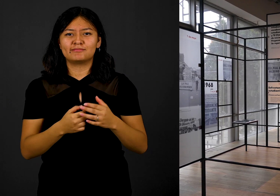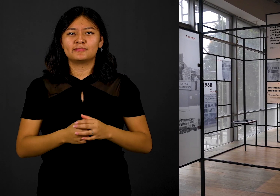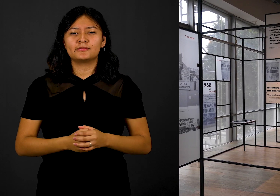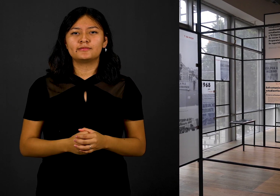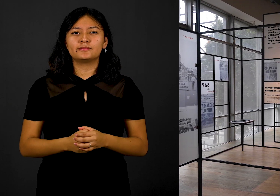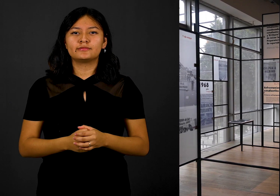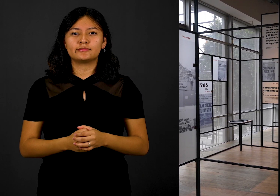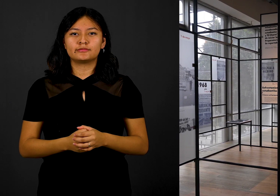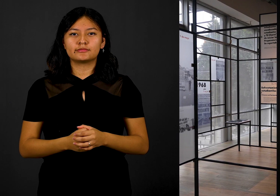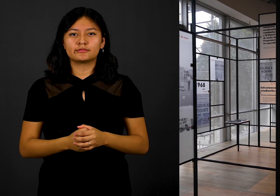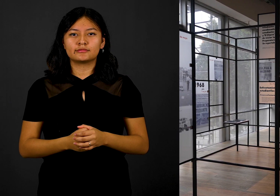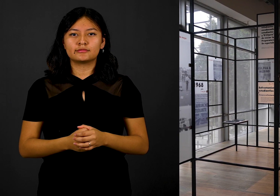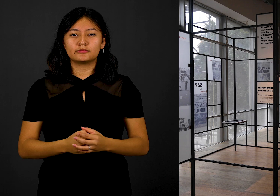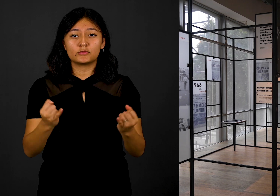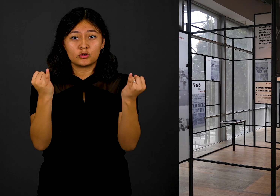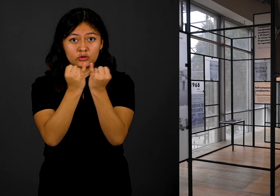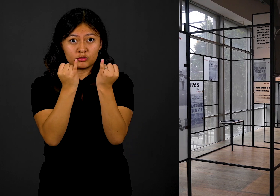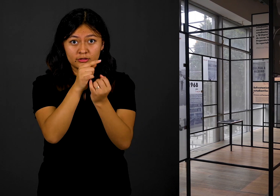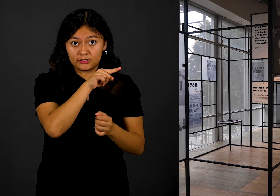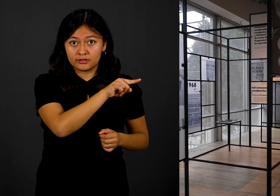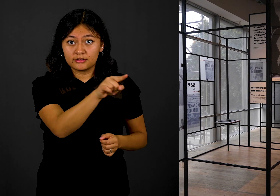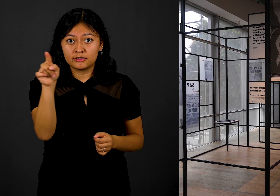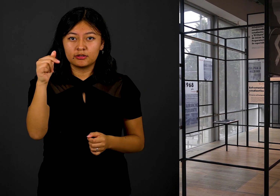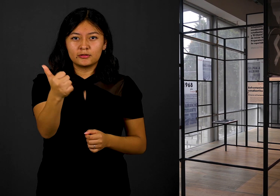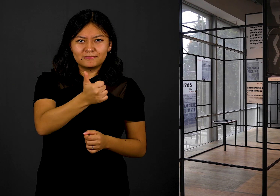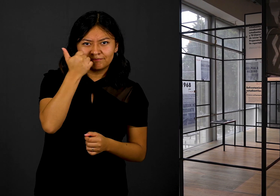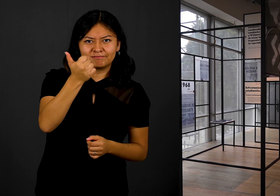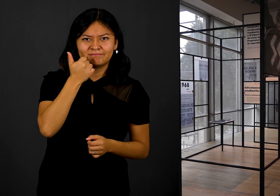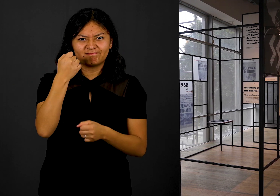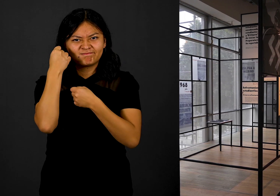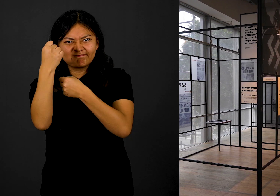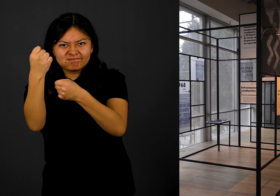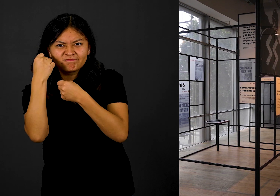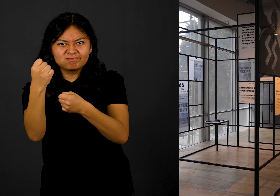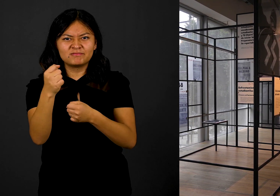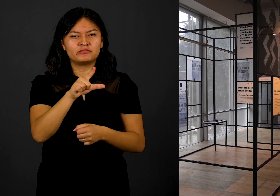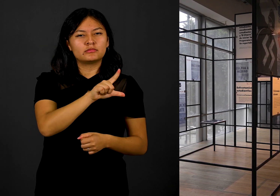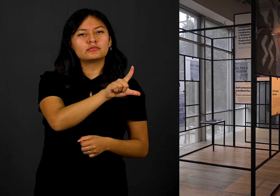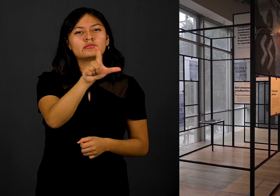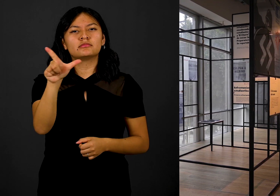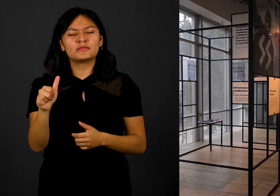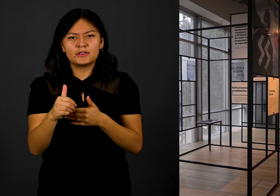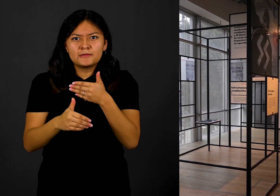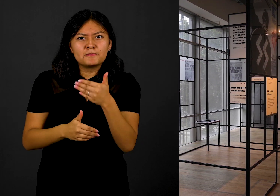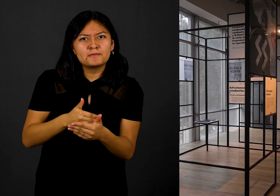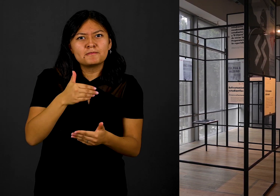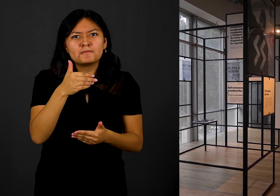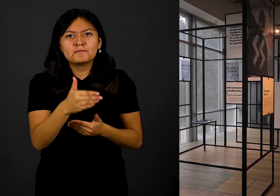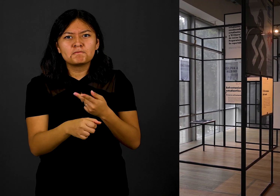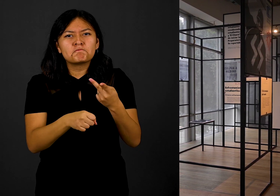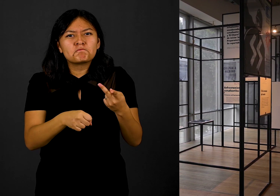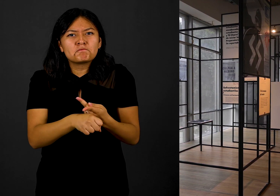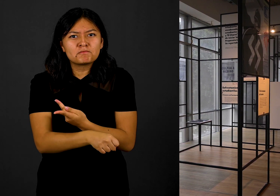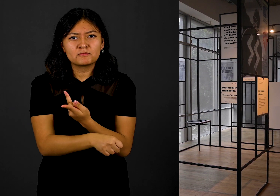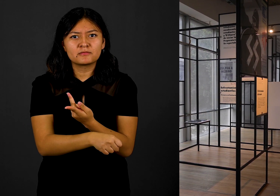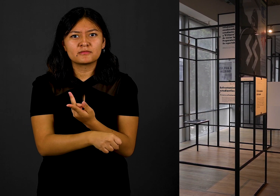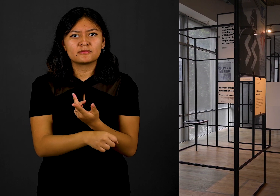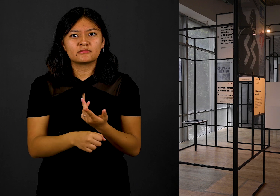Tampoco conocíamos muchos de los efectos de las protestas estudiantiles y su impacto con